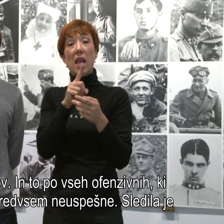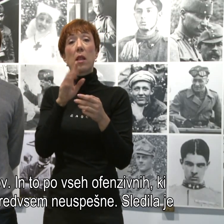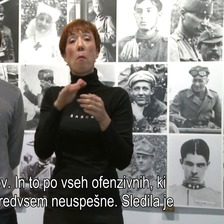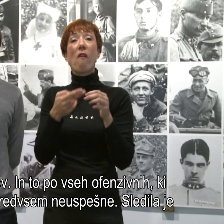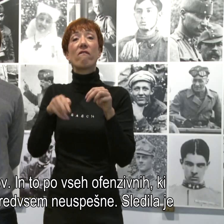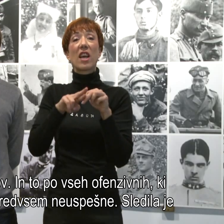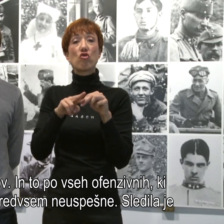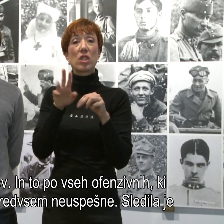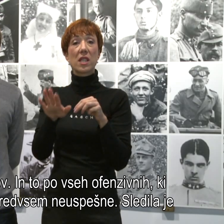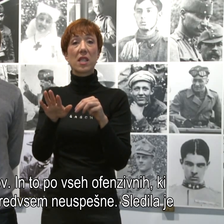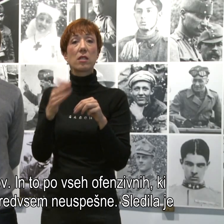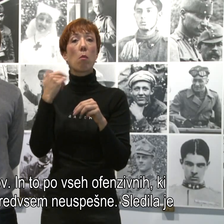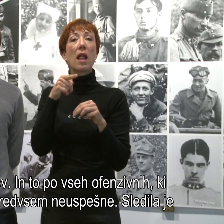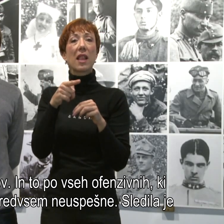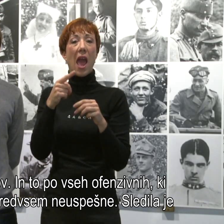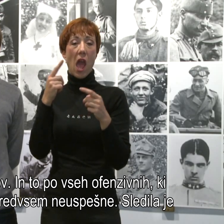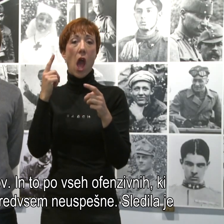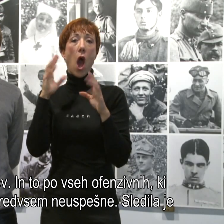te ofenzive predvsem neuspešne.